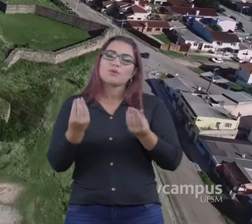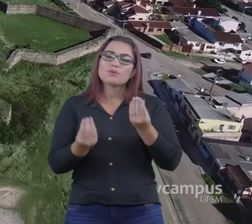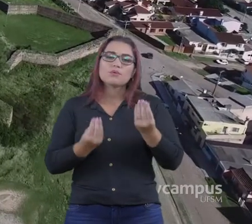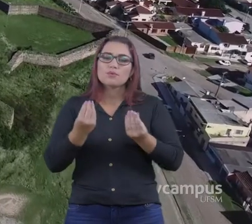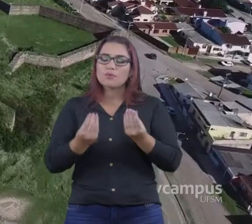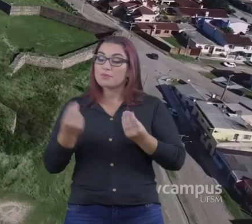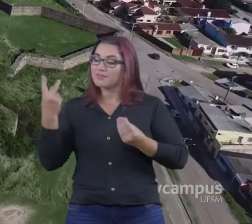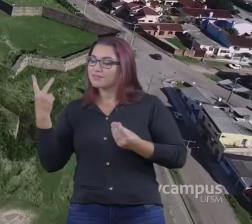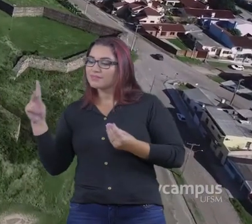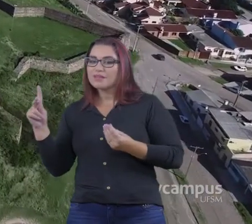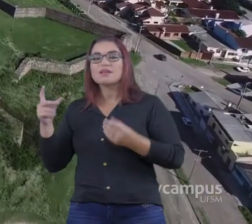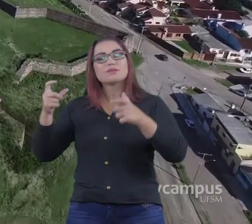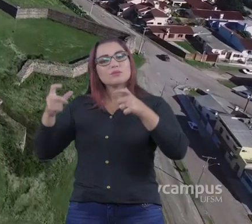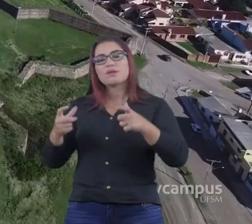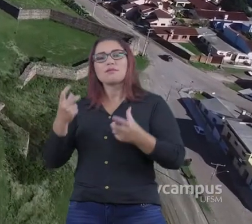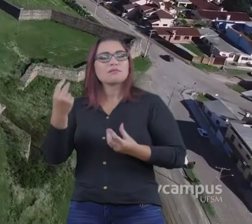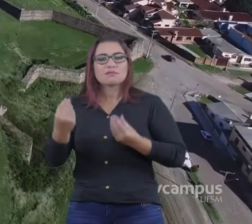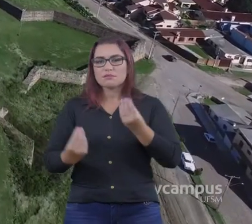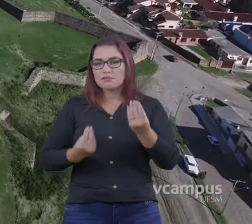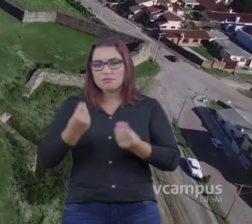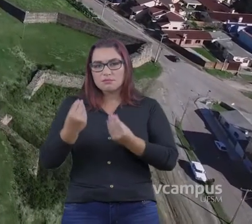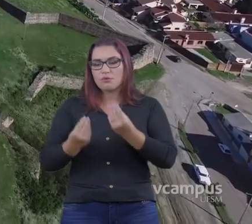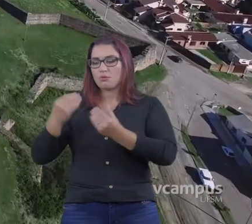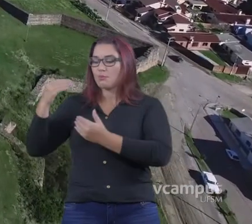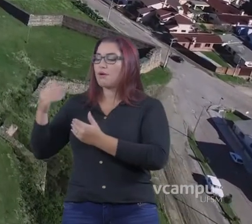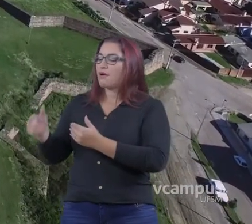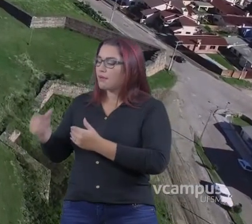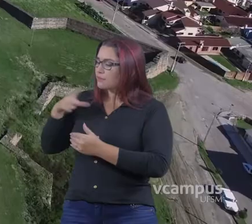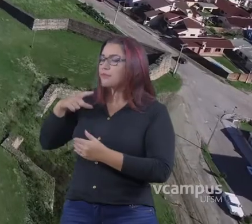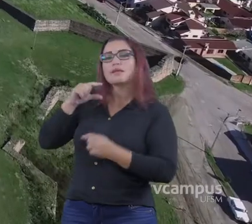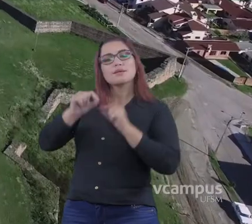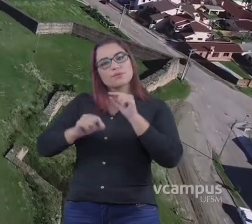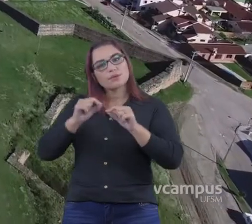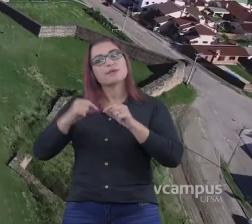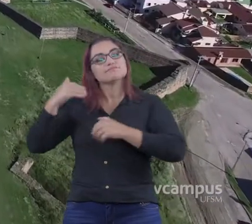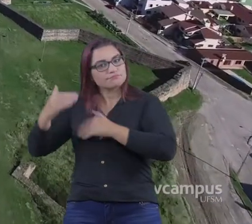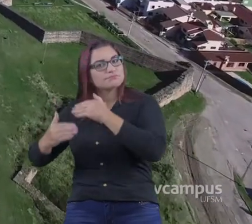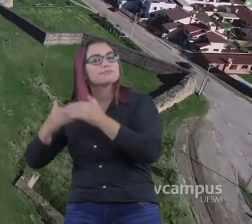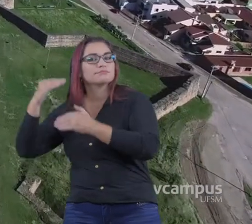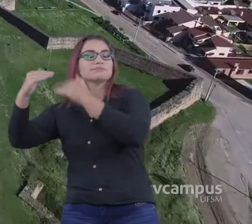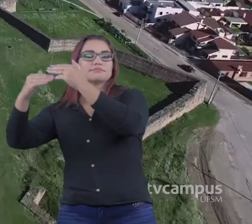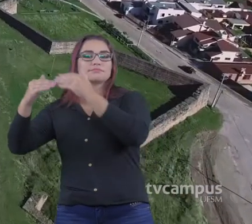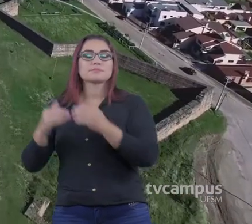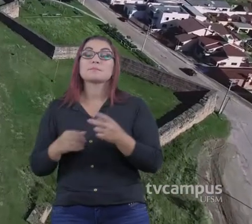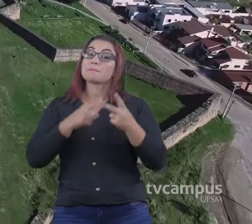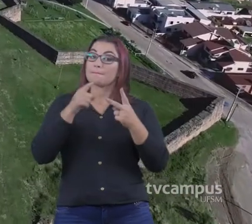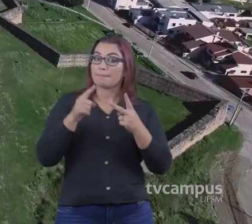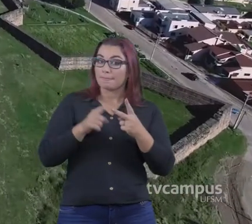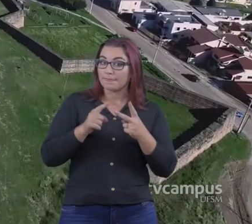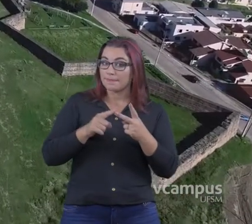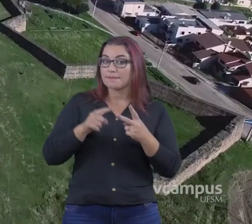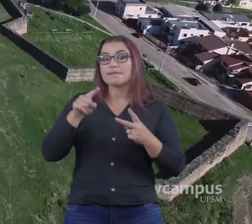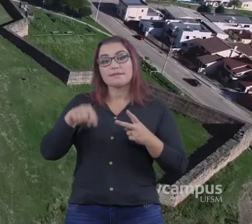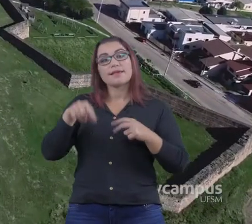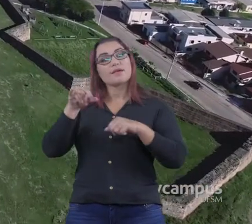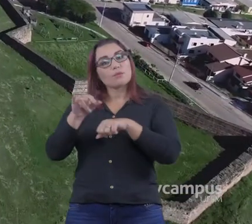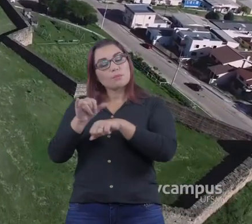que parte da realidade daquele lugar para se desenvolver E, segundo, porque é uma estratégia, é um selo, uma